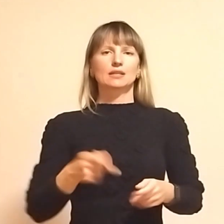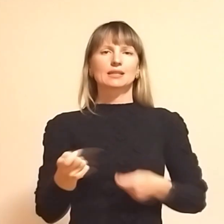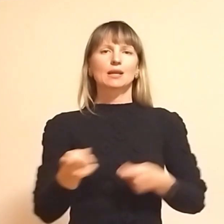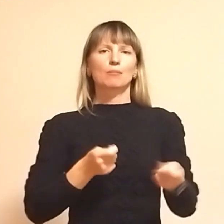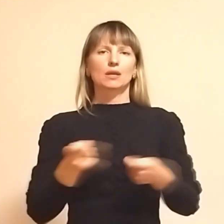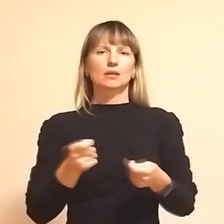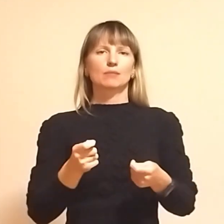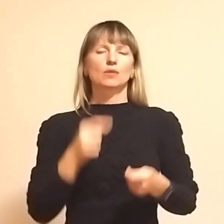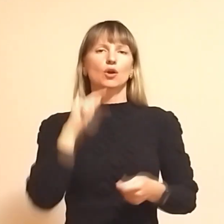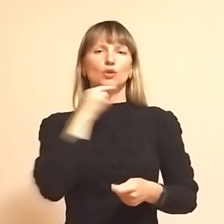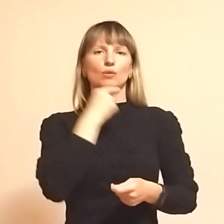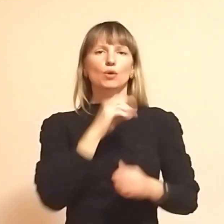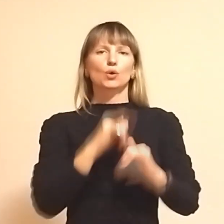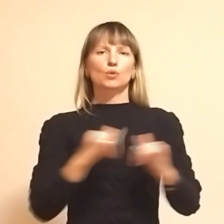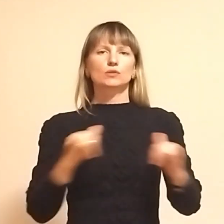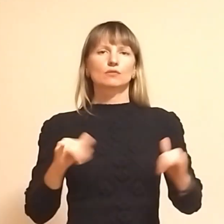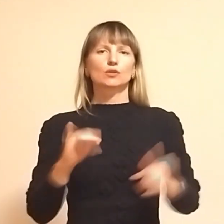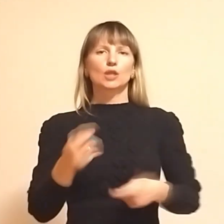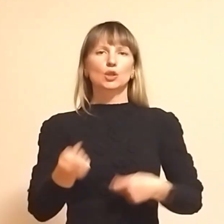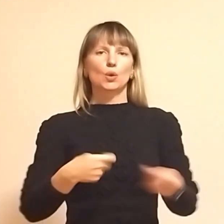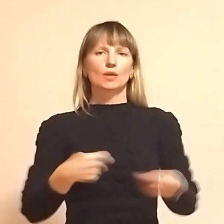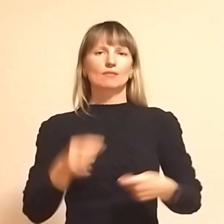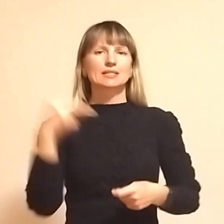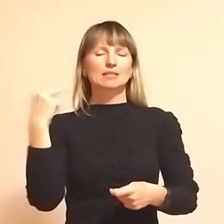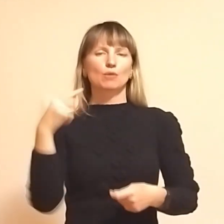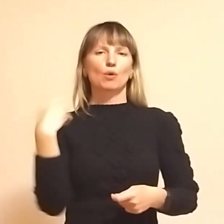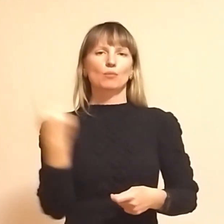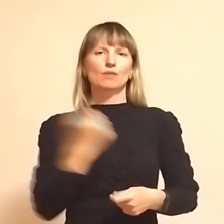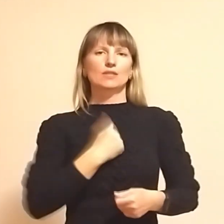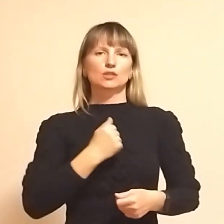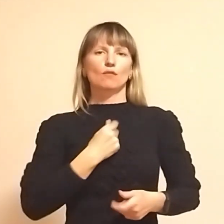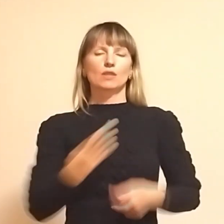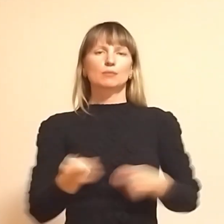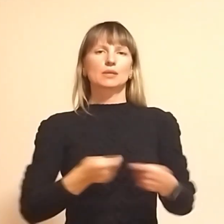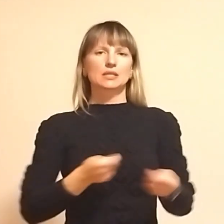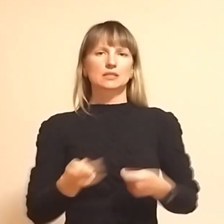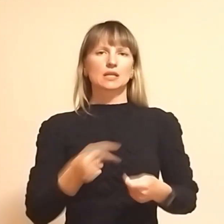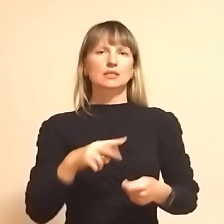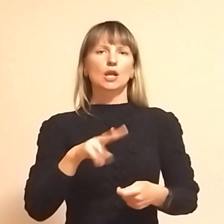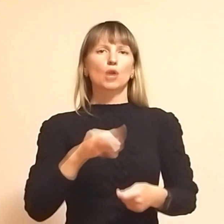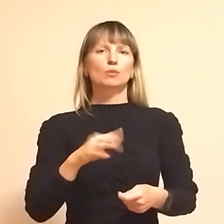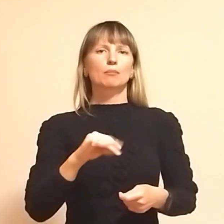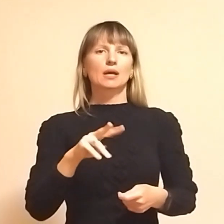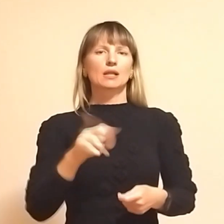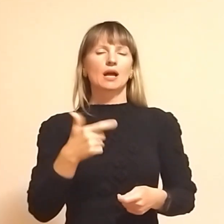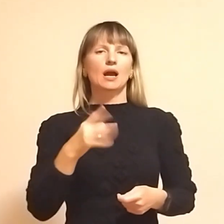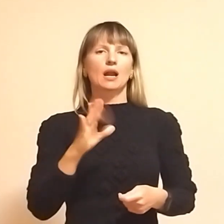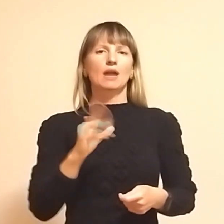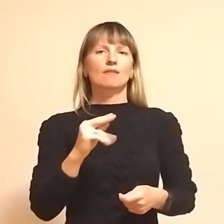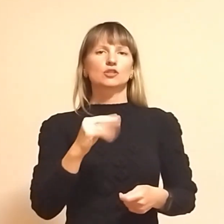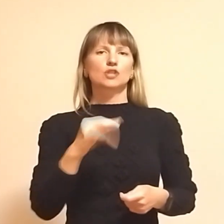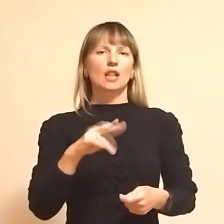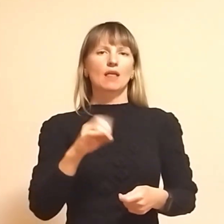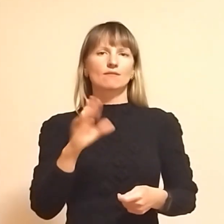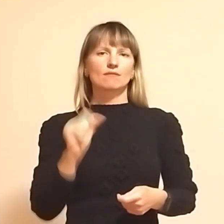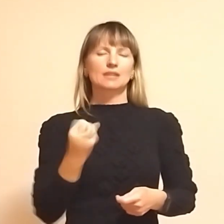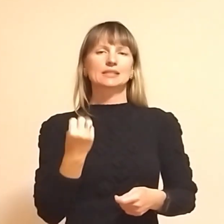Департаменту економічного розвитку і торгівлі Запорізької обласної військової адміністрації Людмила Грабчилєва. 13